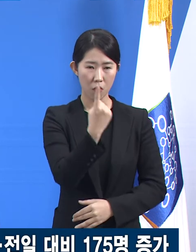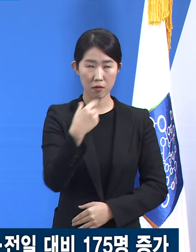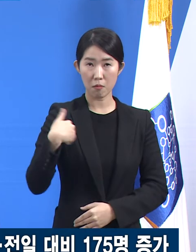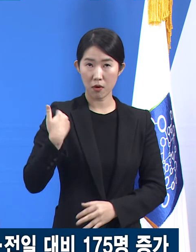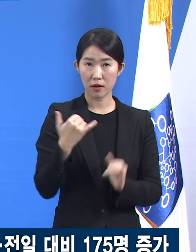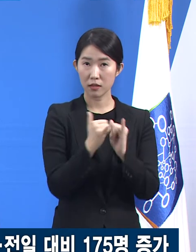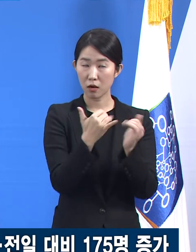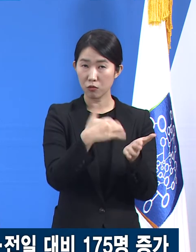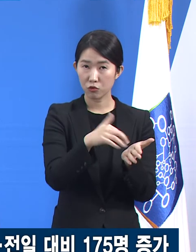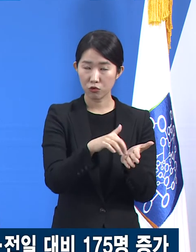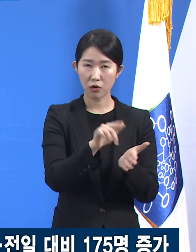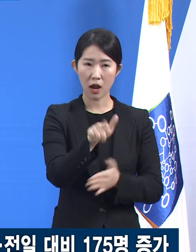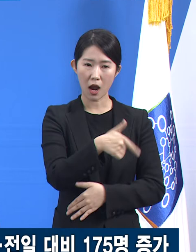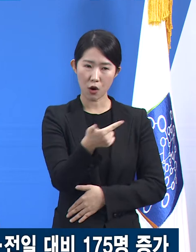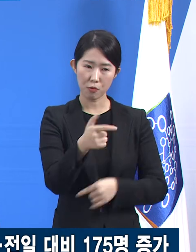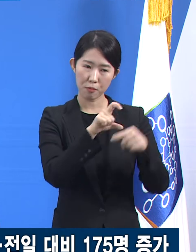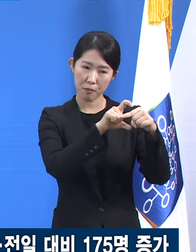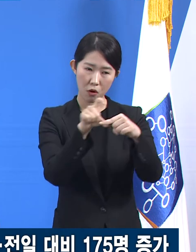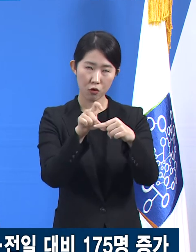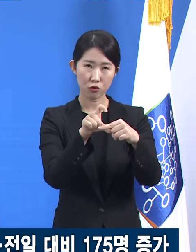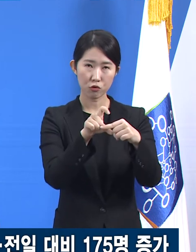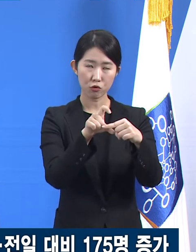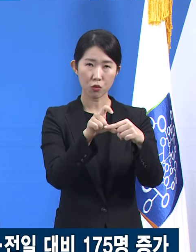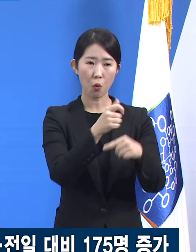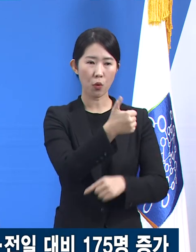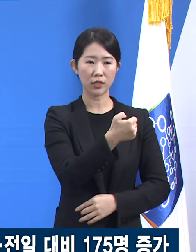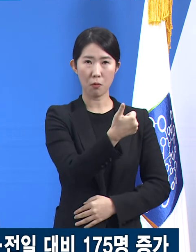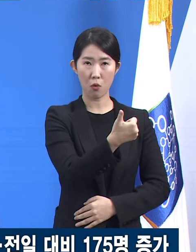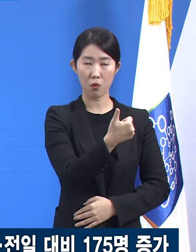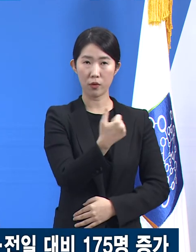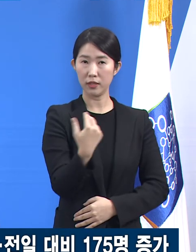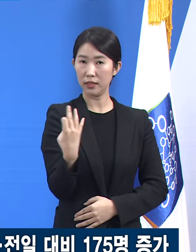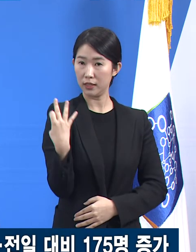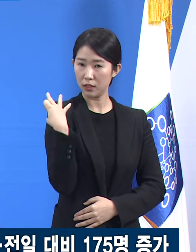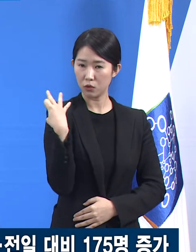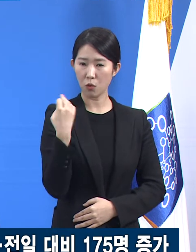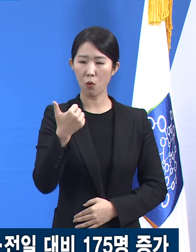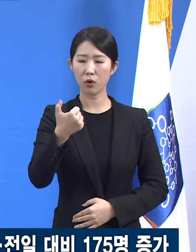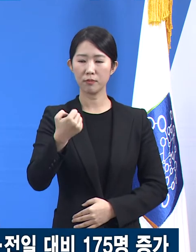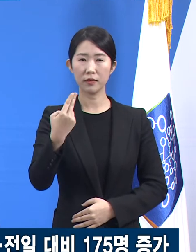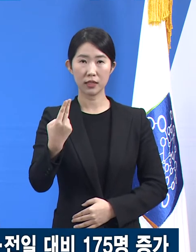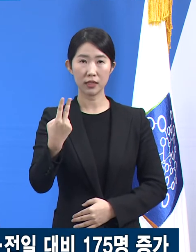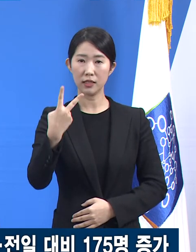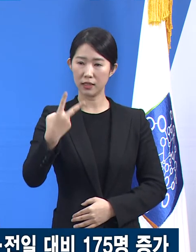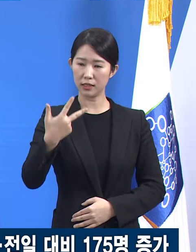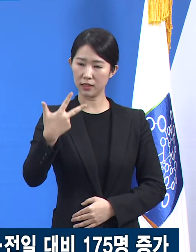확진자는 일평균 55명으로 전주 57명 대비 2명 감소했습니다.